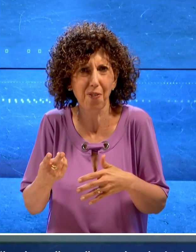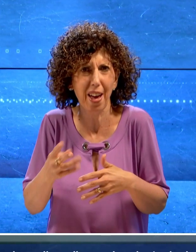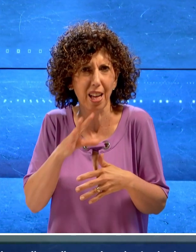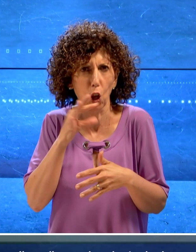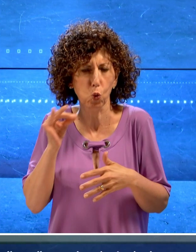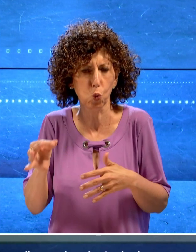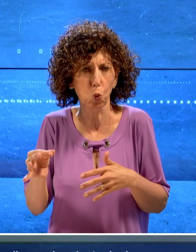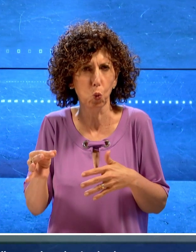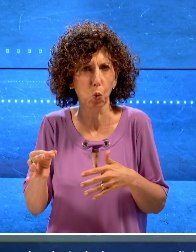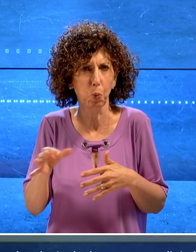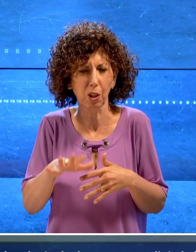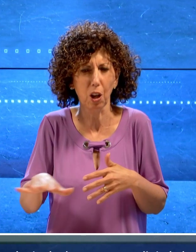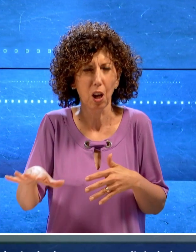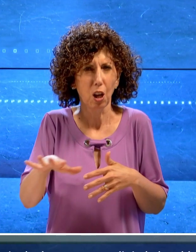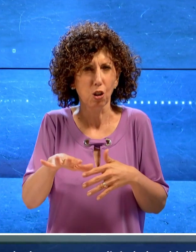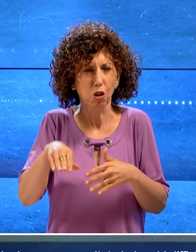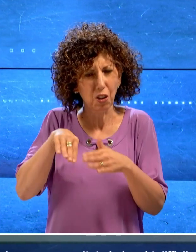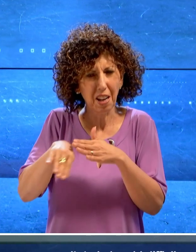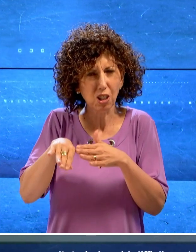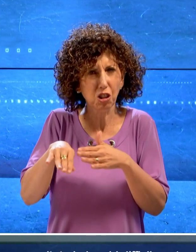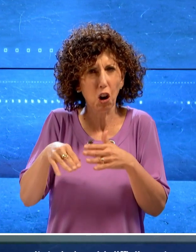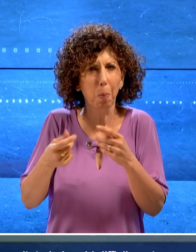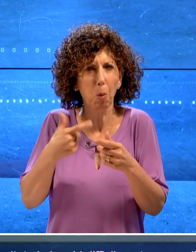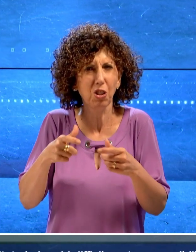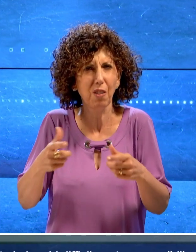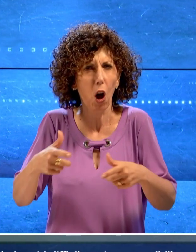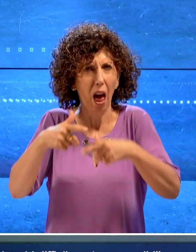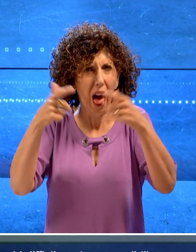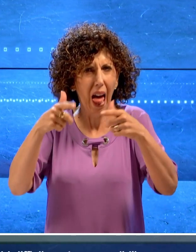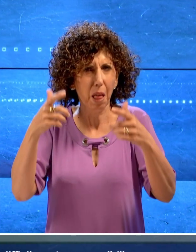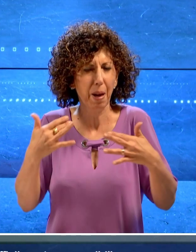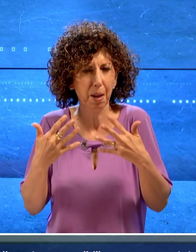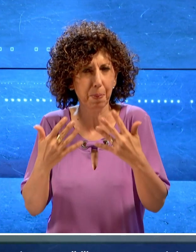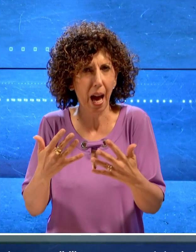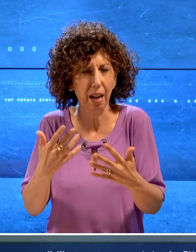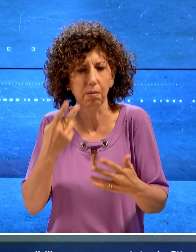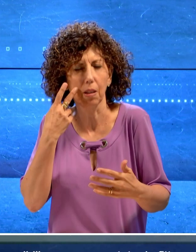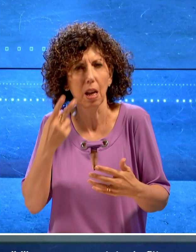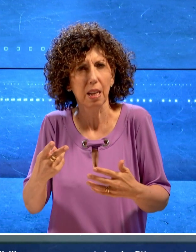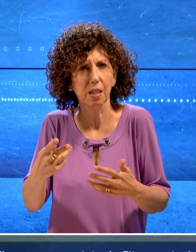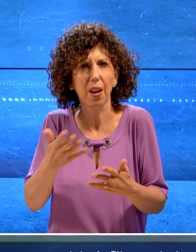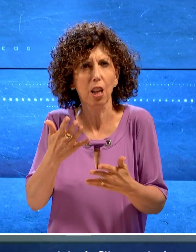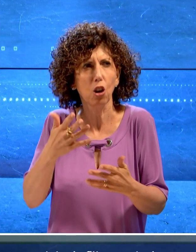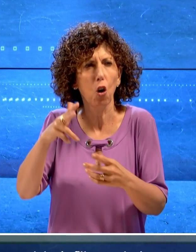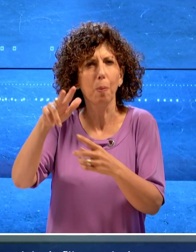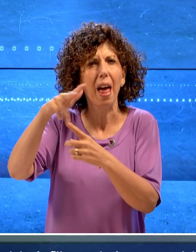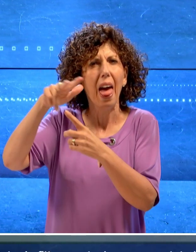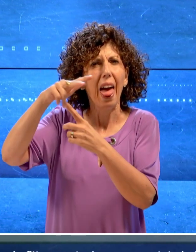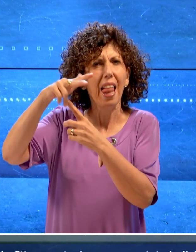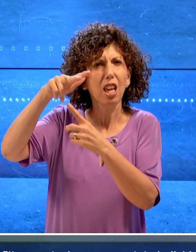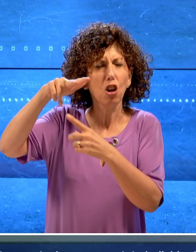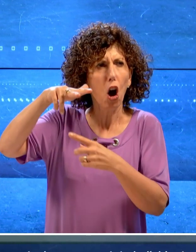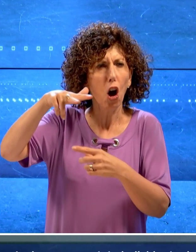accessibili zone connotate da fitta vegetazione sono state individuate dagli equipaggi